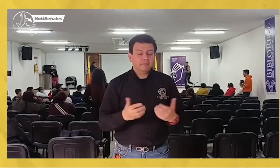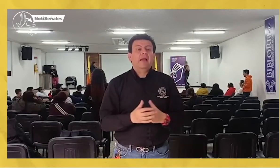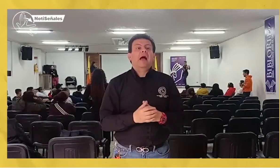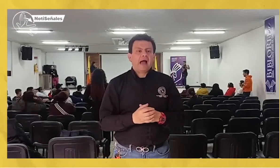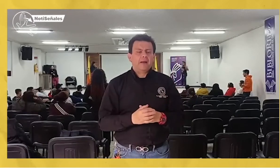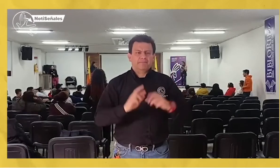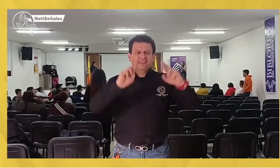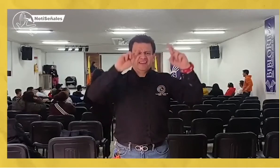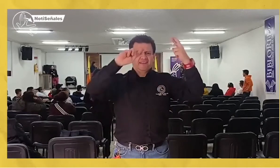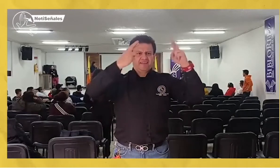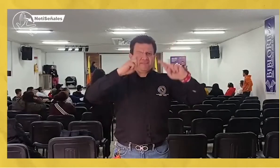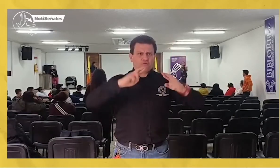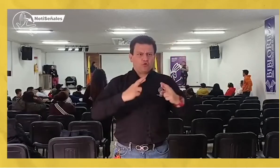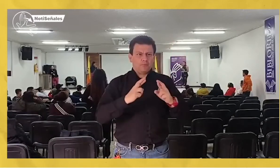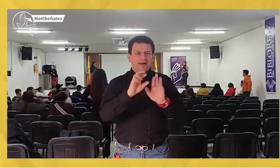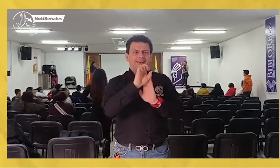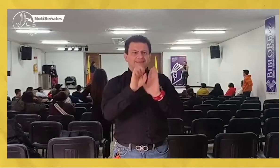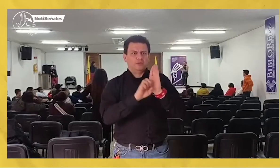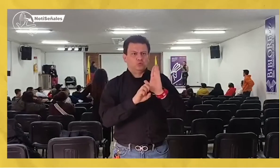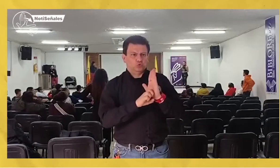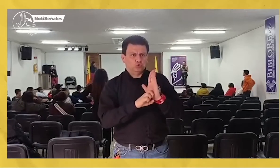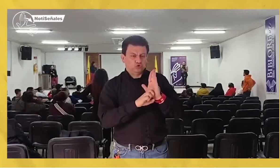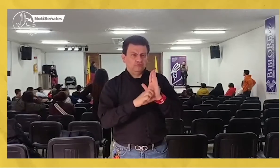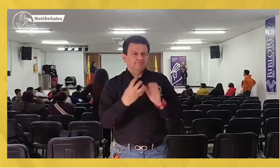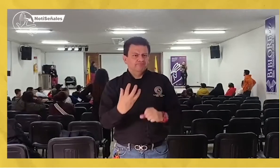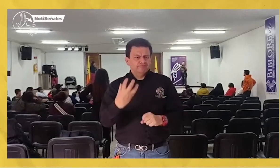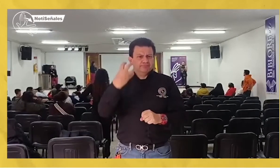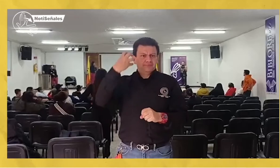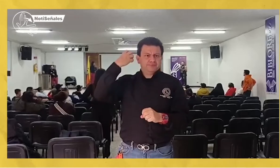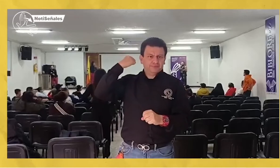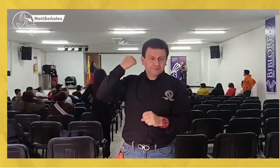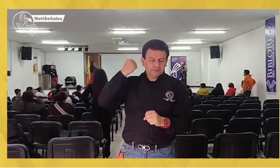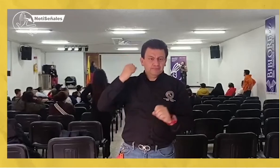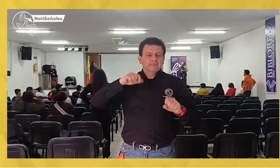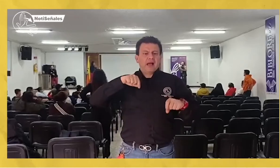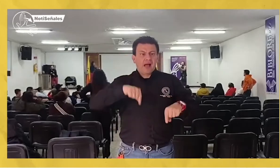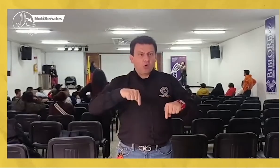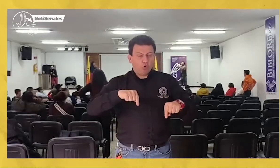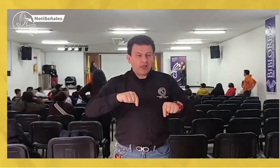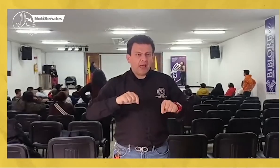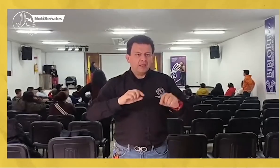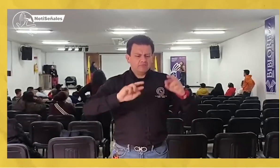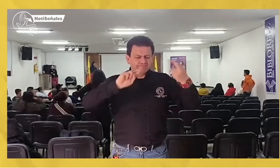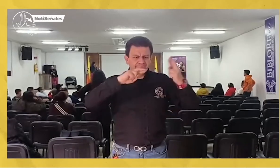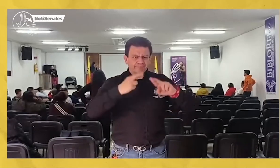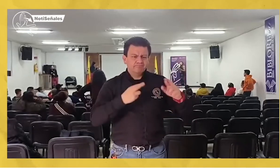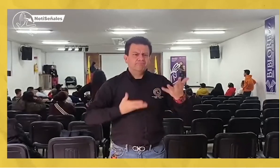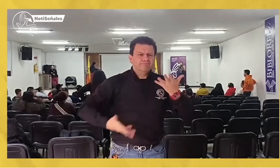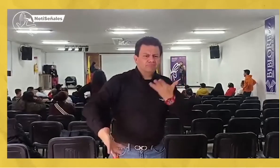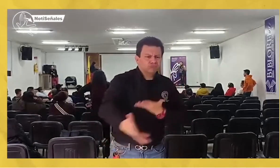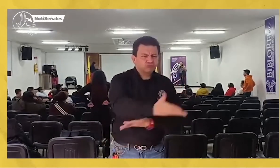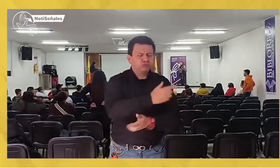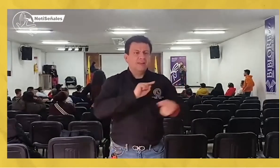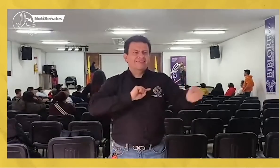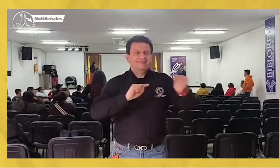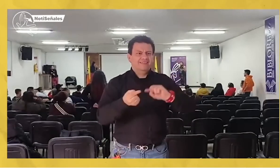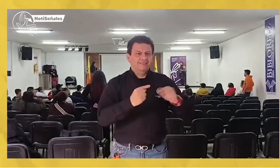realizaremos la reforma de los estatutos anteriores. Vamos a hacer una discusión un